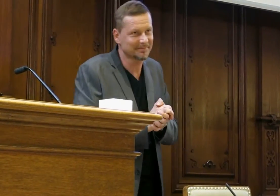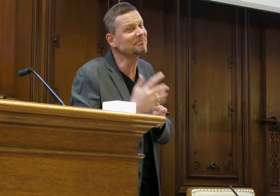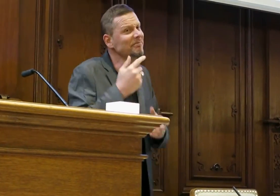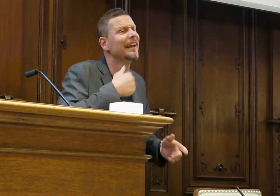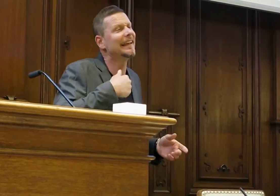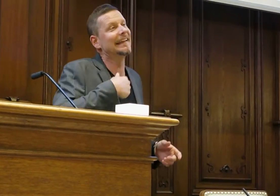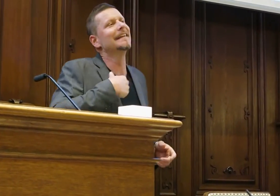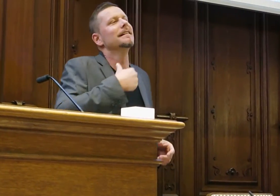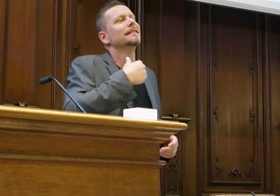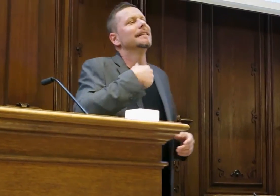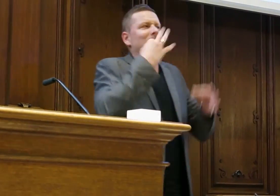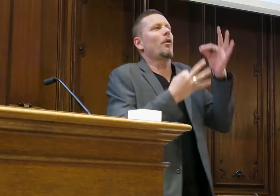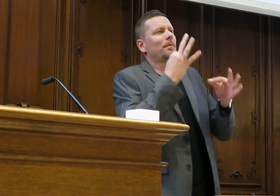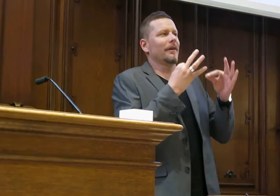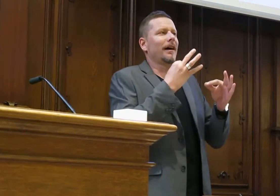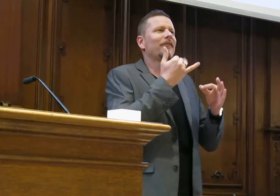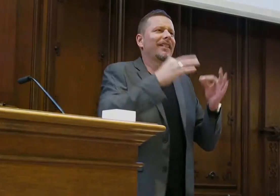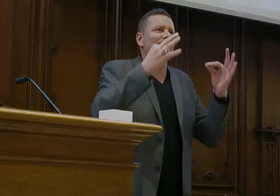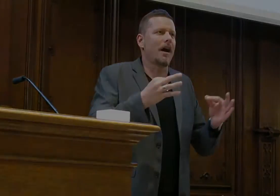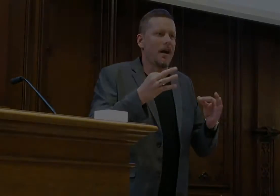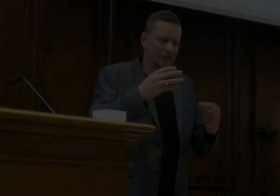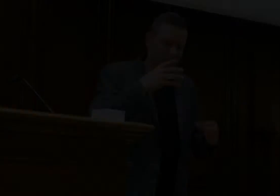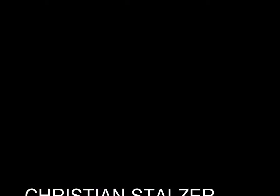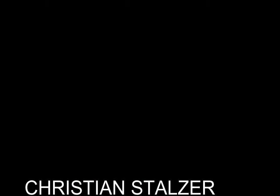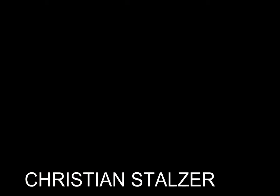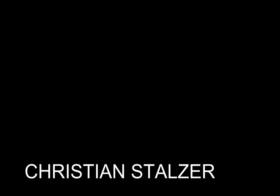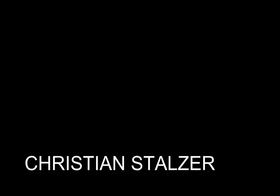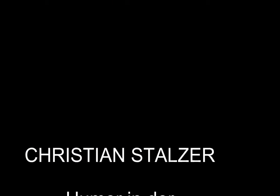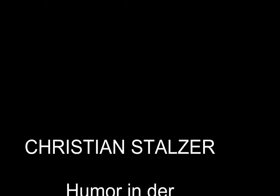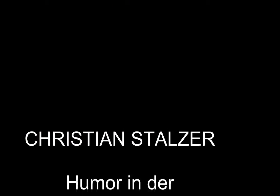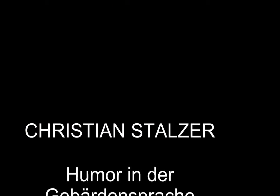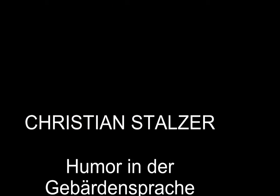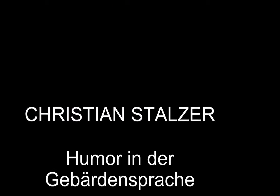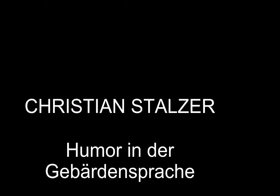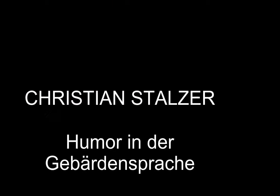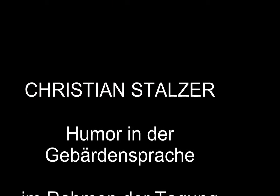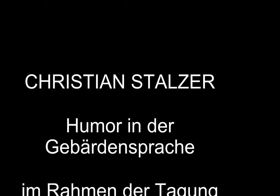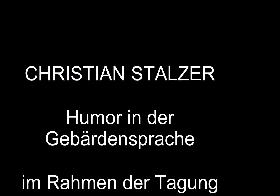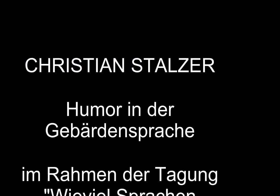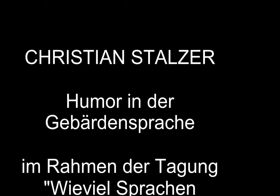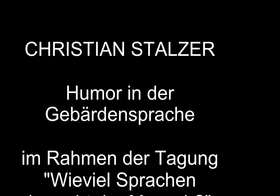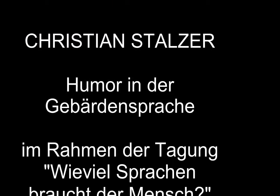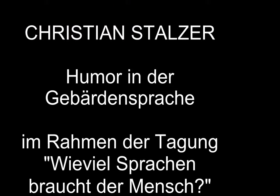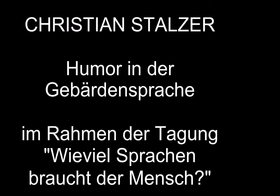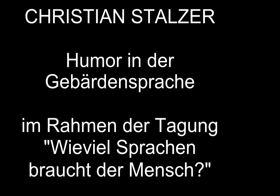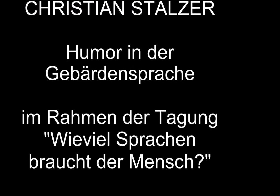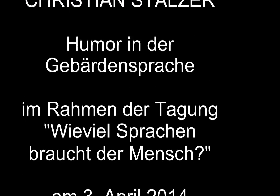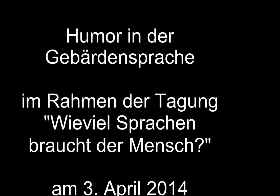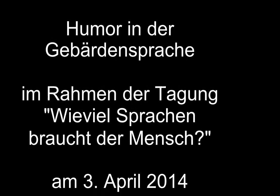etwas zum Thema Humor präsentieren darf. Ich hoffe, wir schaffen das Programm wirklich in einer halben Stunde